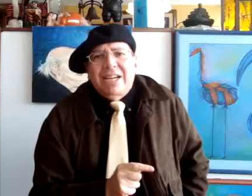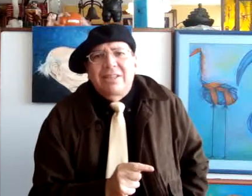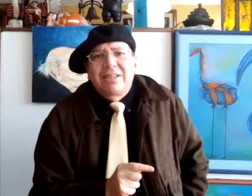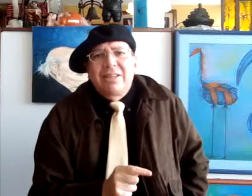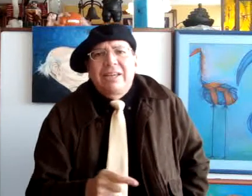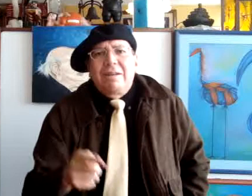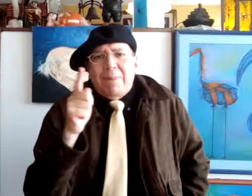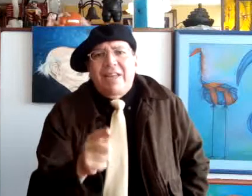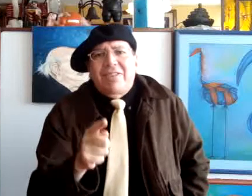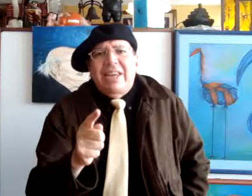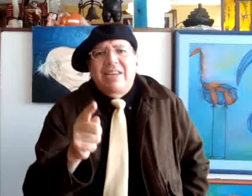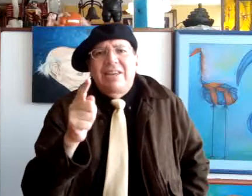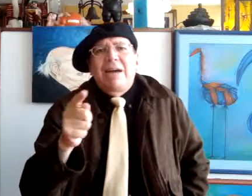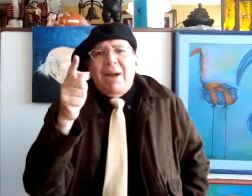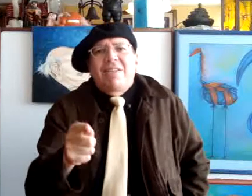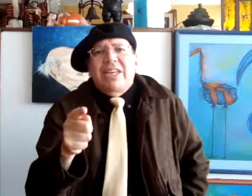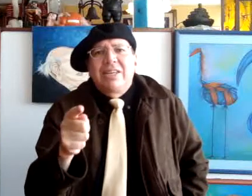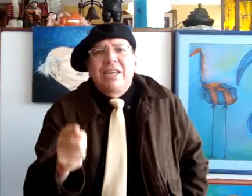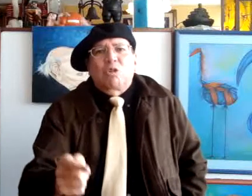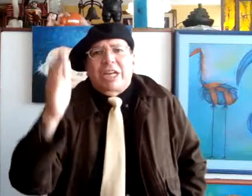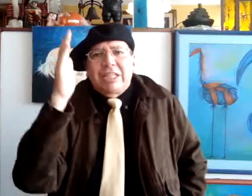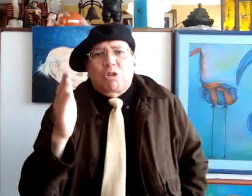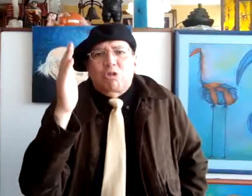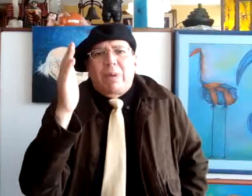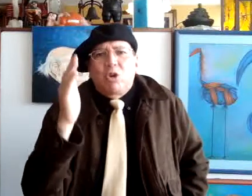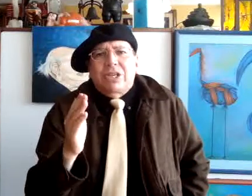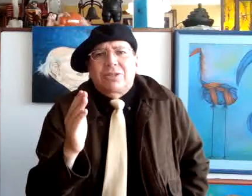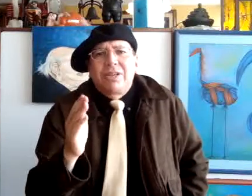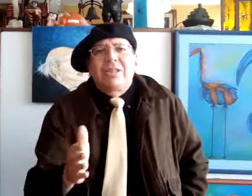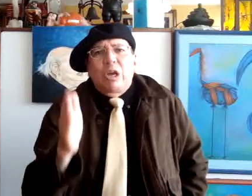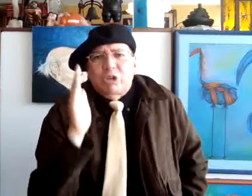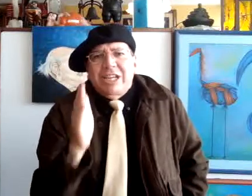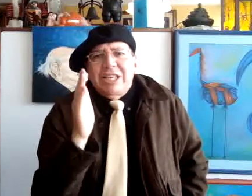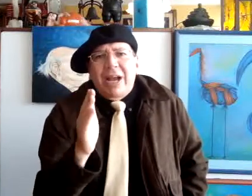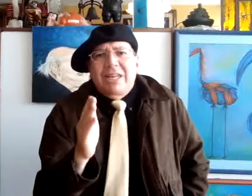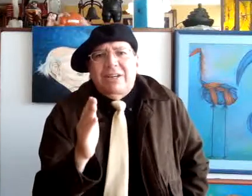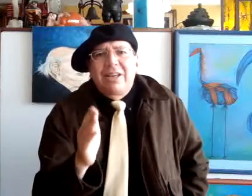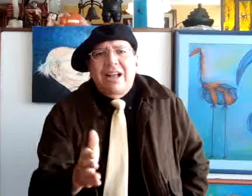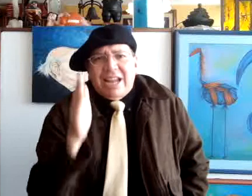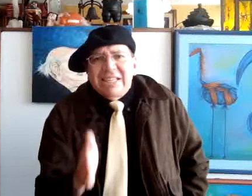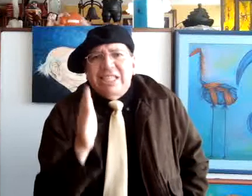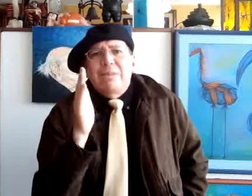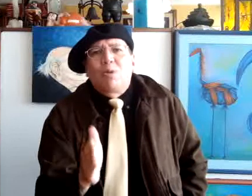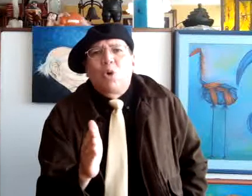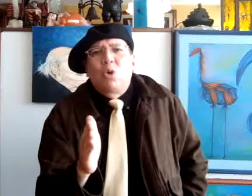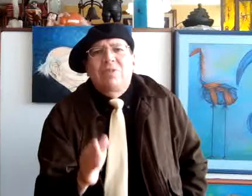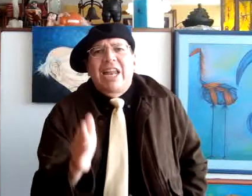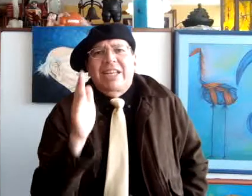el padre, la madre, los arquitectos mayores de Oscar Niemeyer, gran símbolo de la